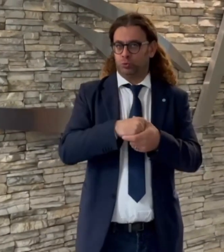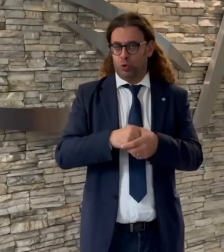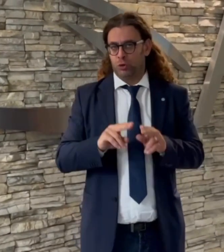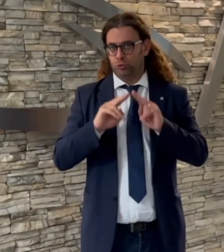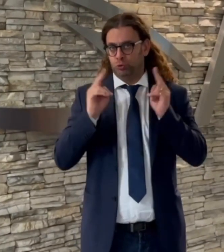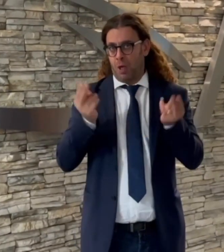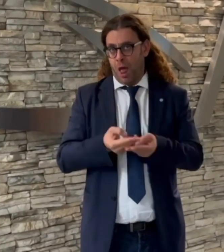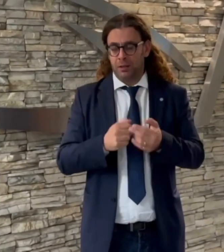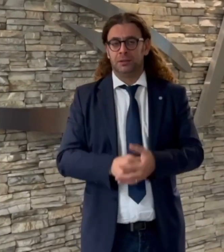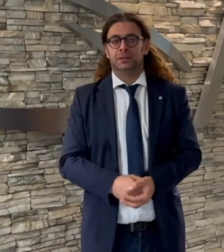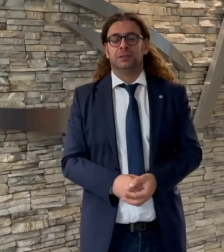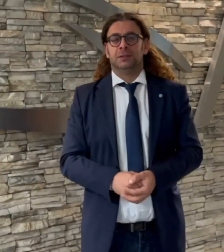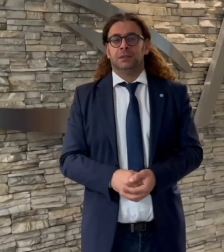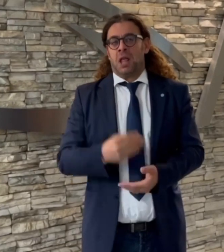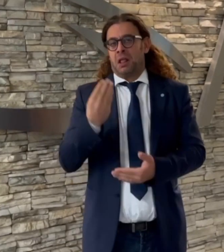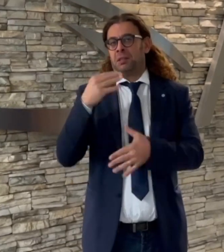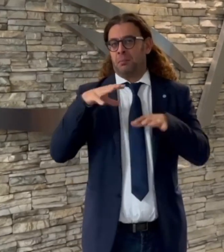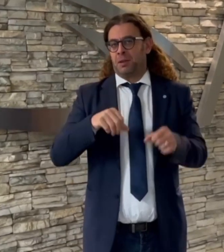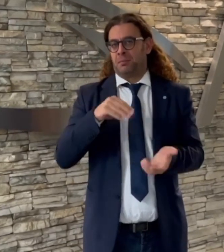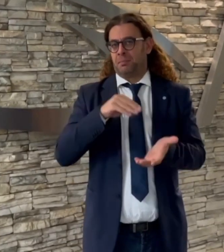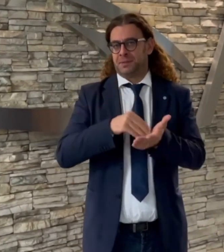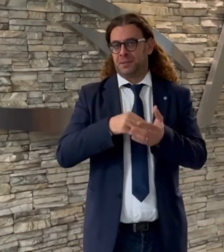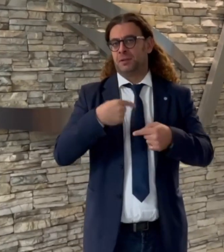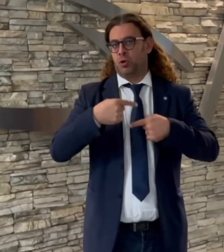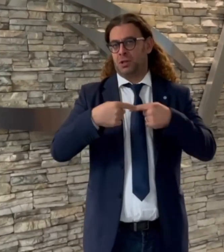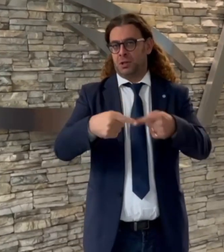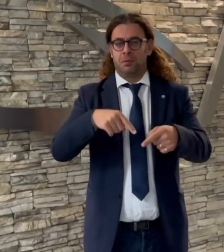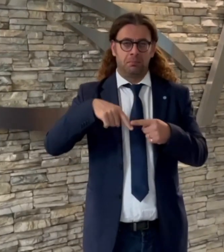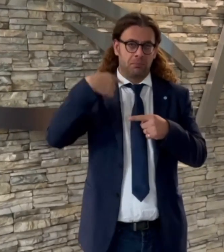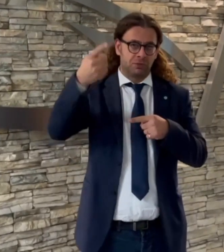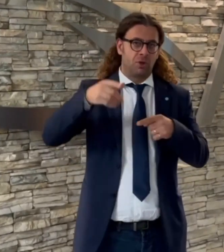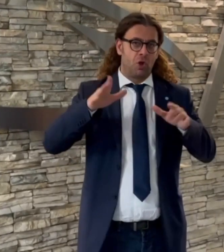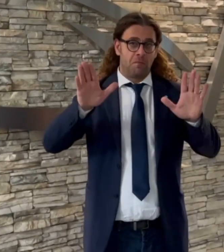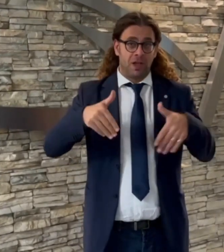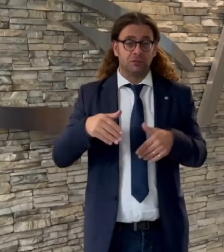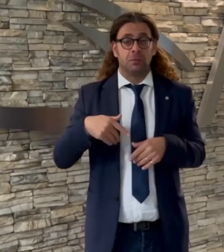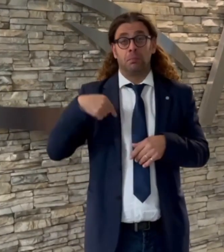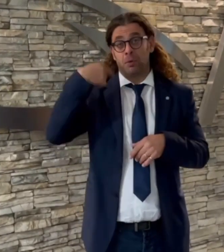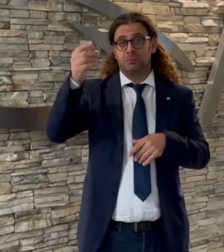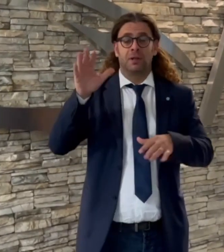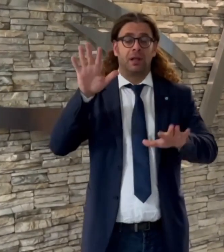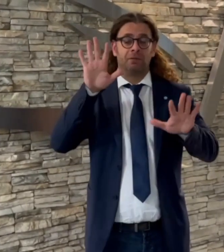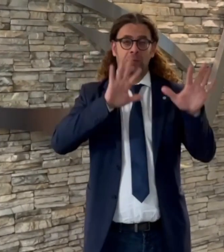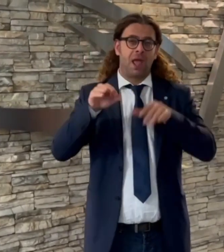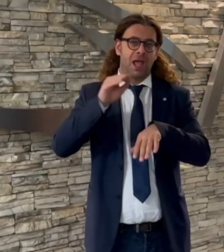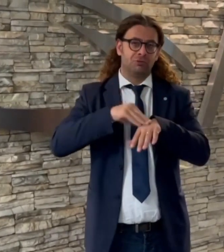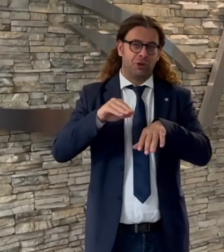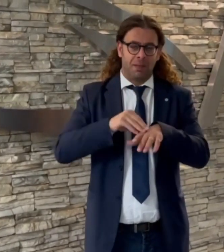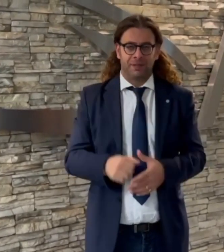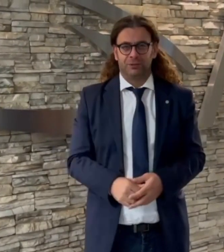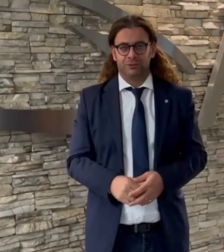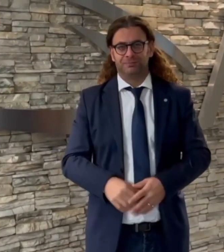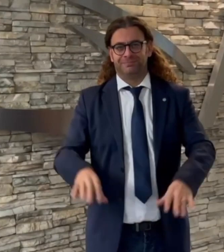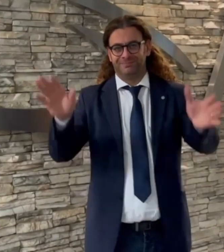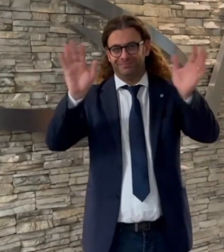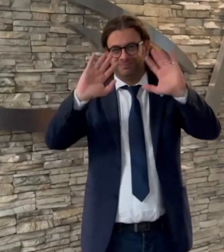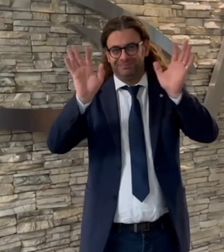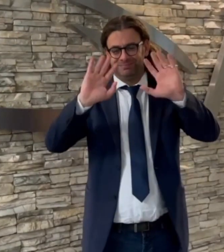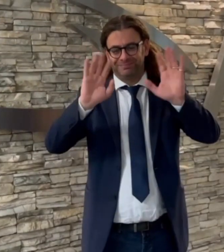completa. Lens ribadisce il proprio impegno a partecipare attivamente ai prossimi incontri e vi terremo informati. Un saluto a tutti!